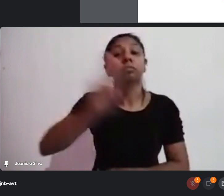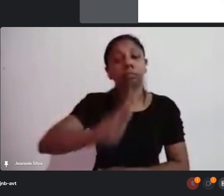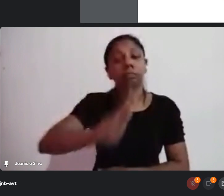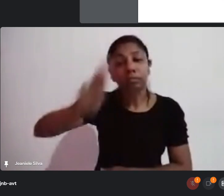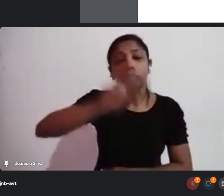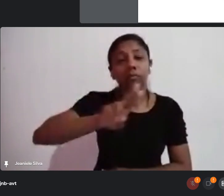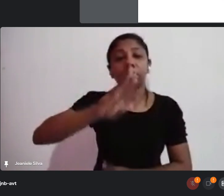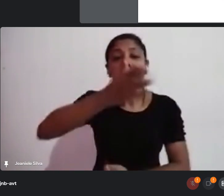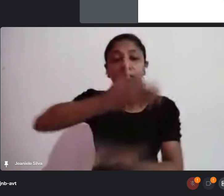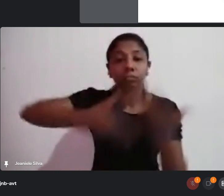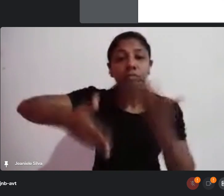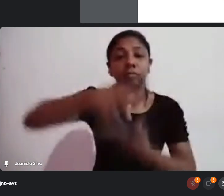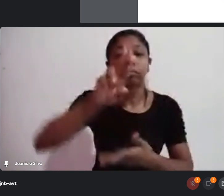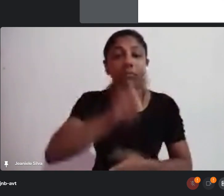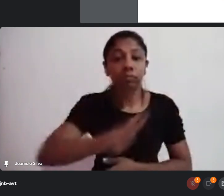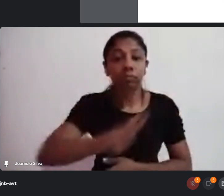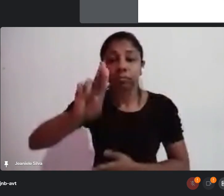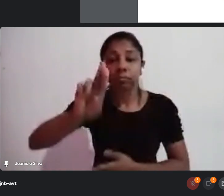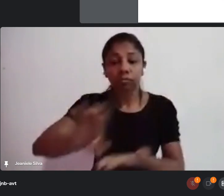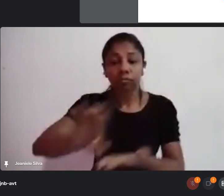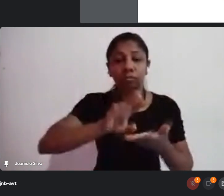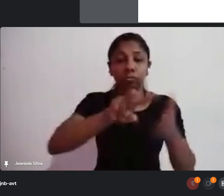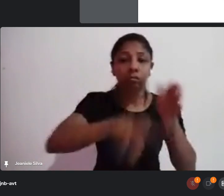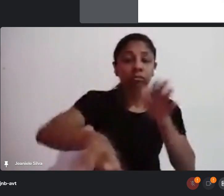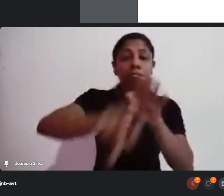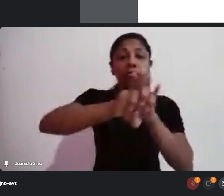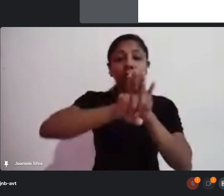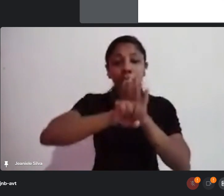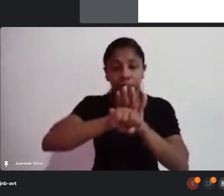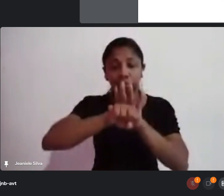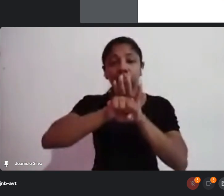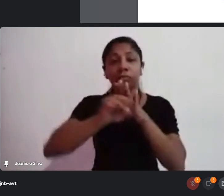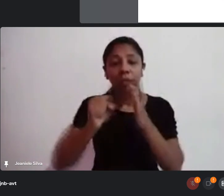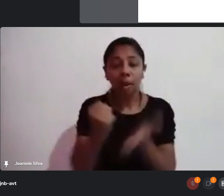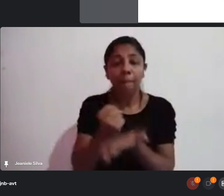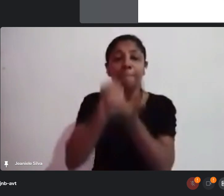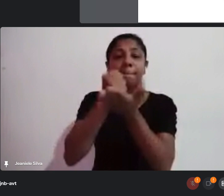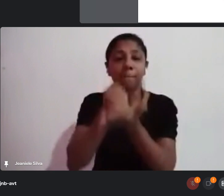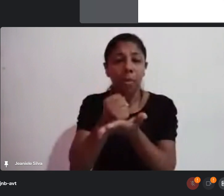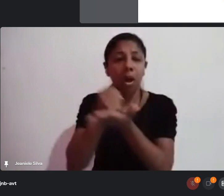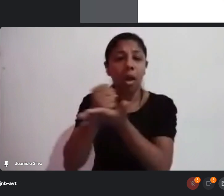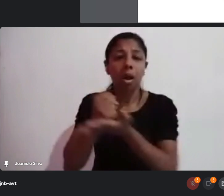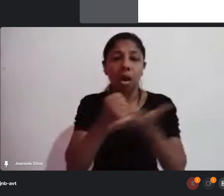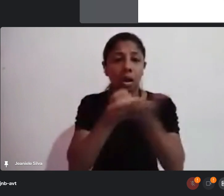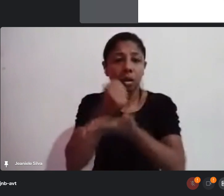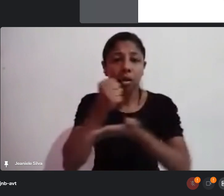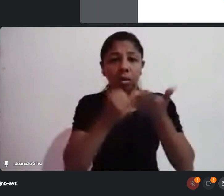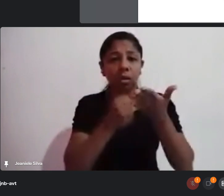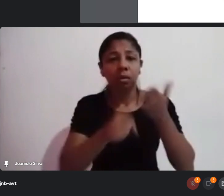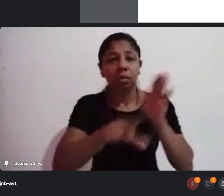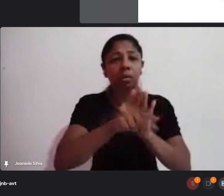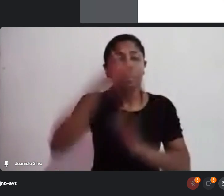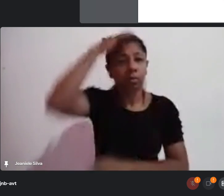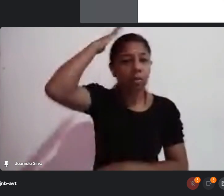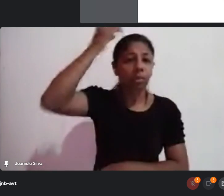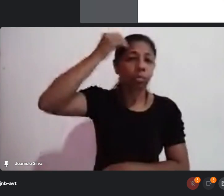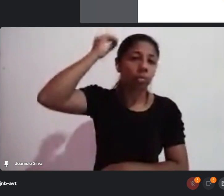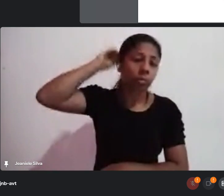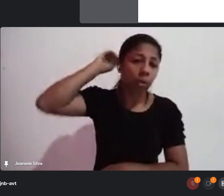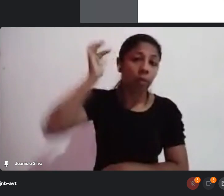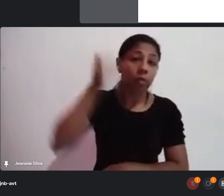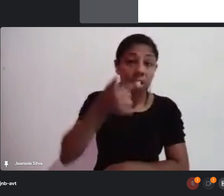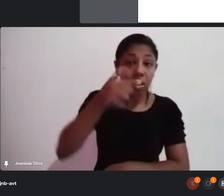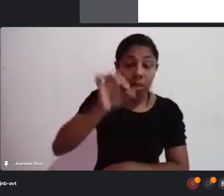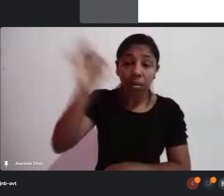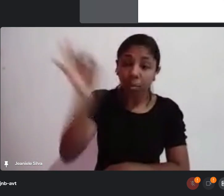usar o fundo setorial do audiovisual para ser a base da Paula Gustavo. E por isso, 70% é para o audiovisual, porque a própria